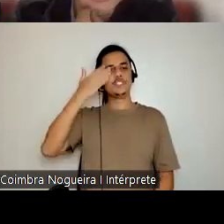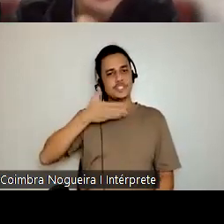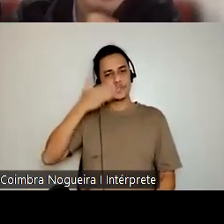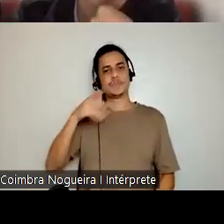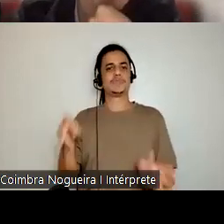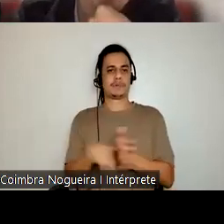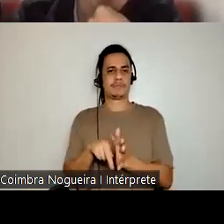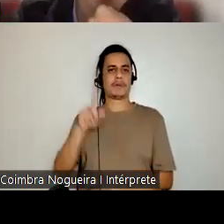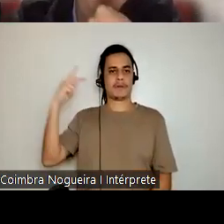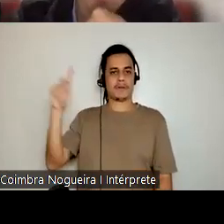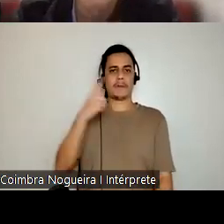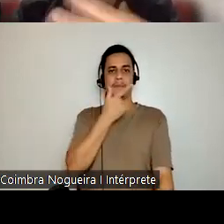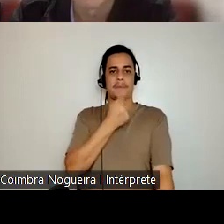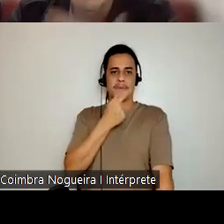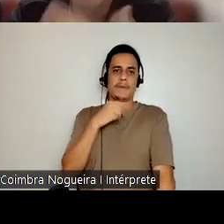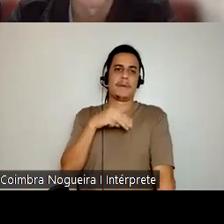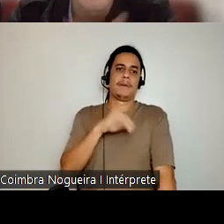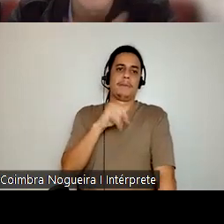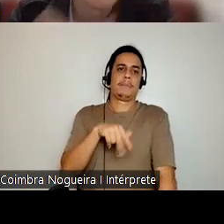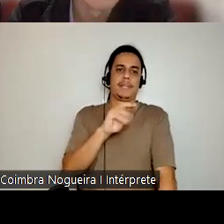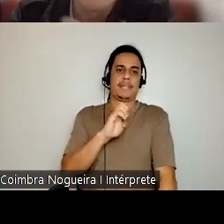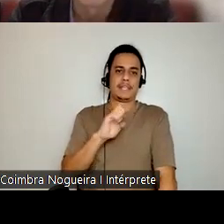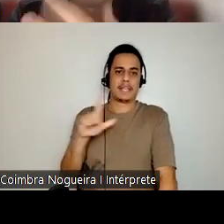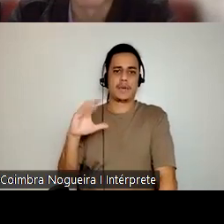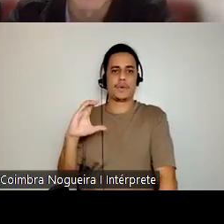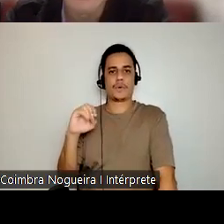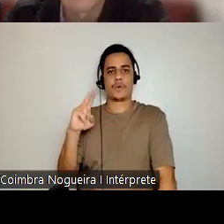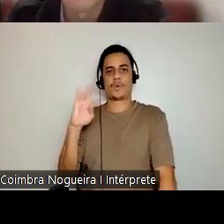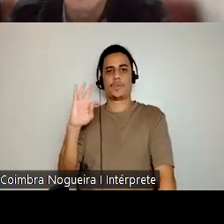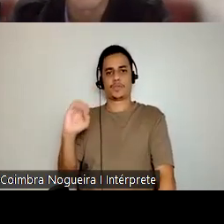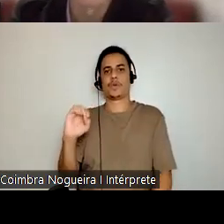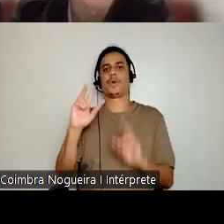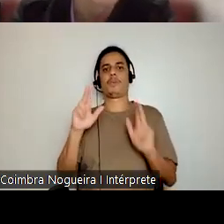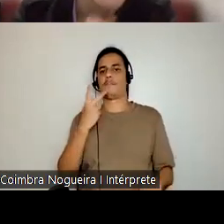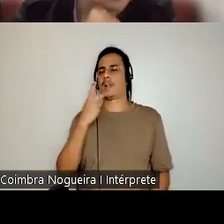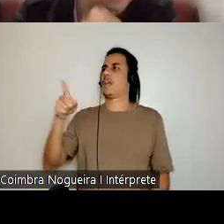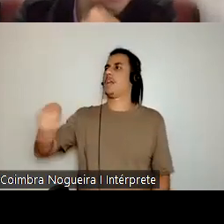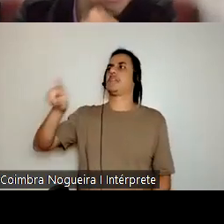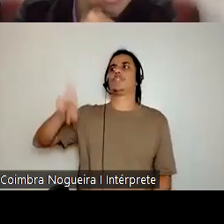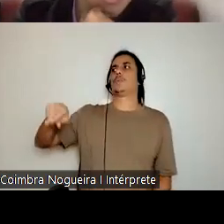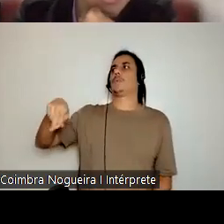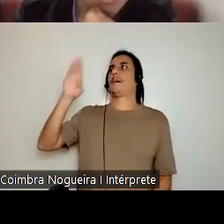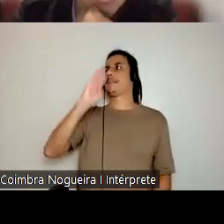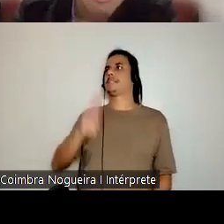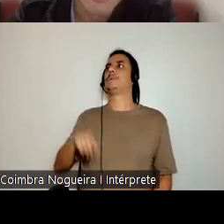filho, é muito eloquente, dessa ideia de nunca serão brasileiros, serão sempre japoneses,